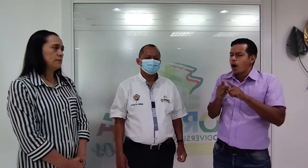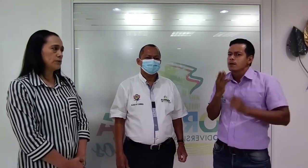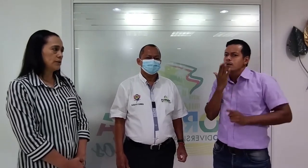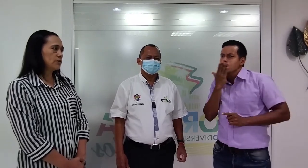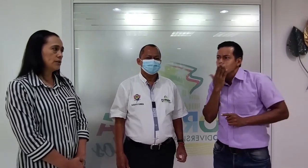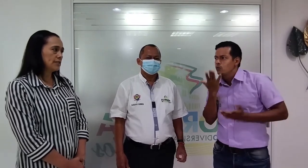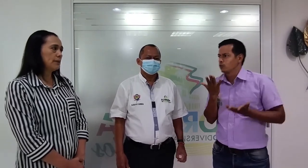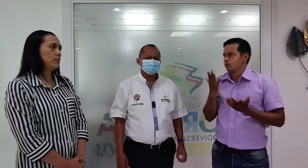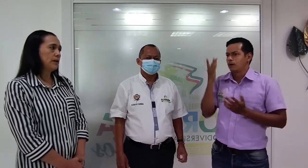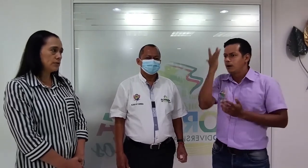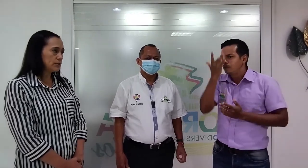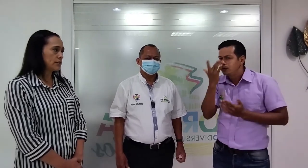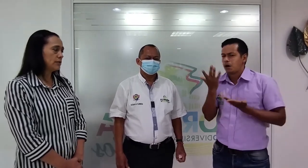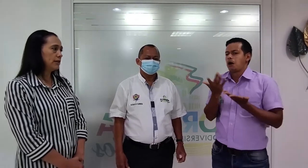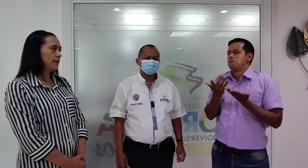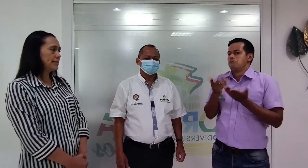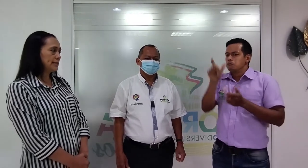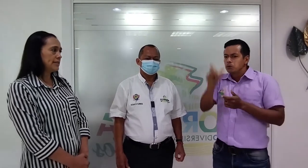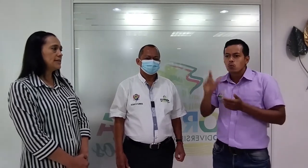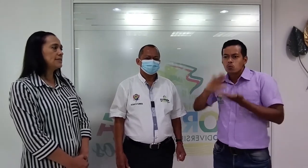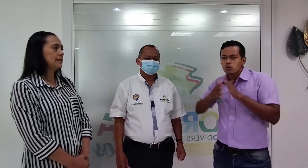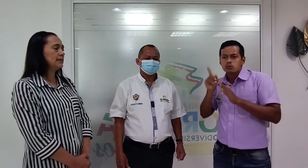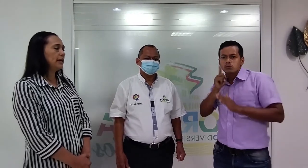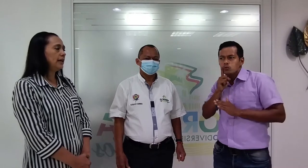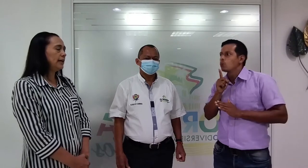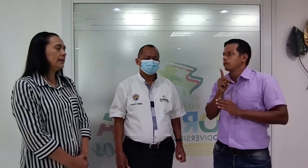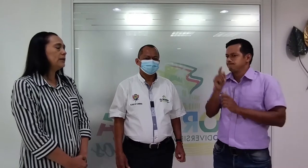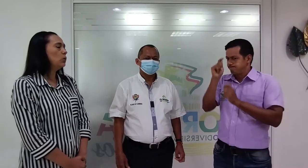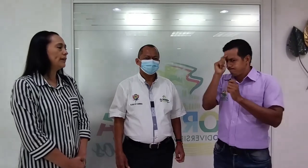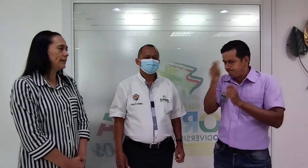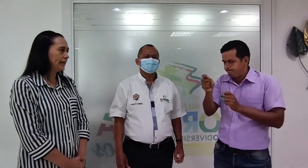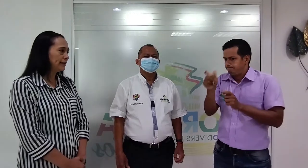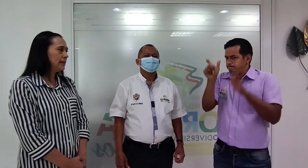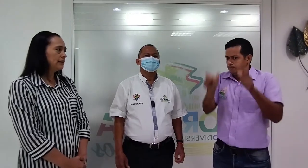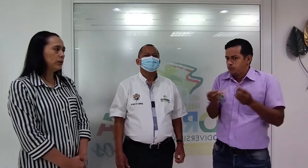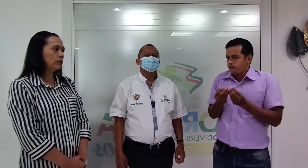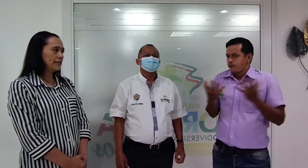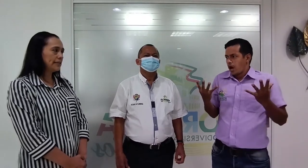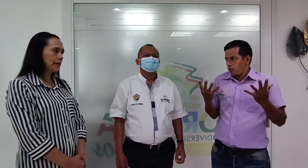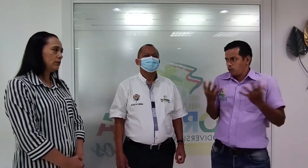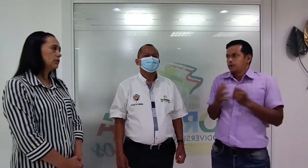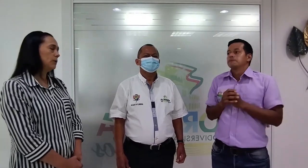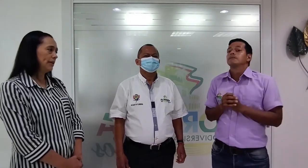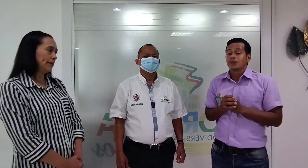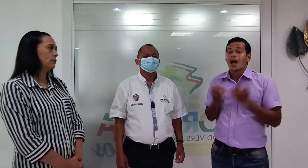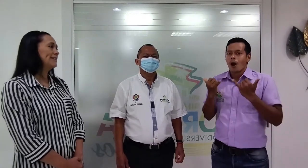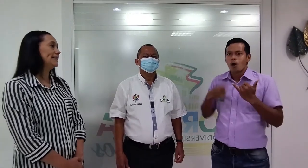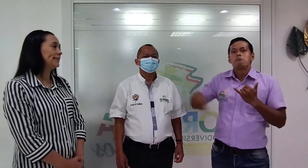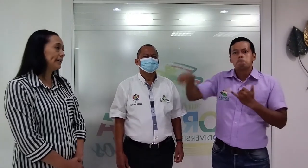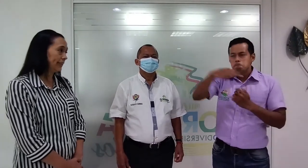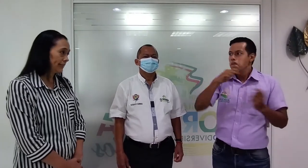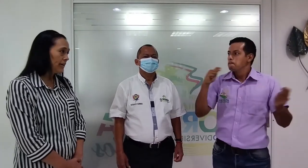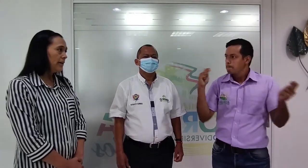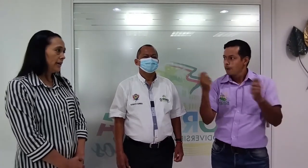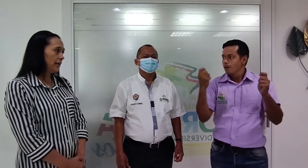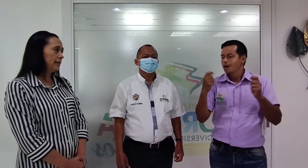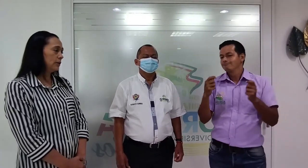personas sordas ya pueden usar su lengua de señas y están en igualdad de otras lenguas como las lenguas indígenas de